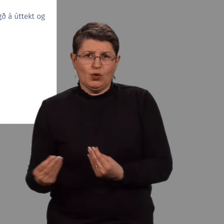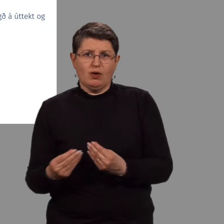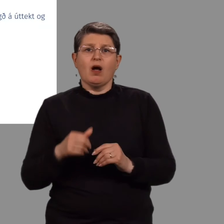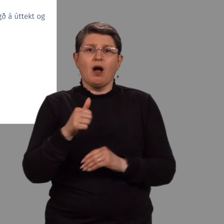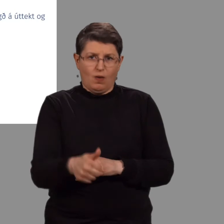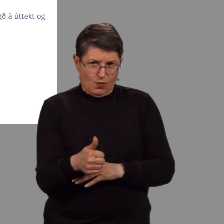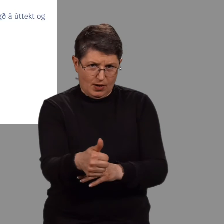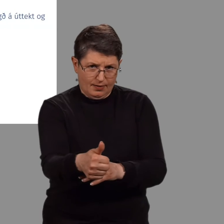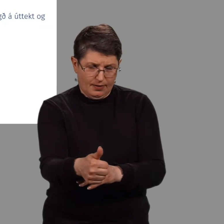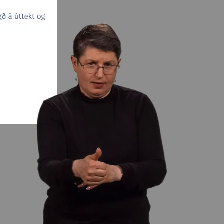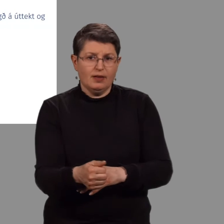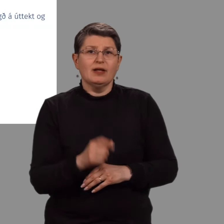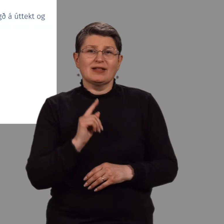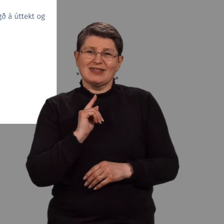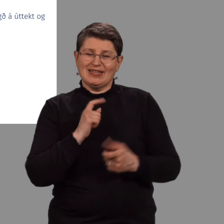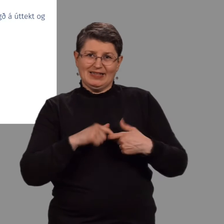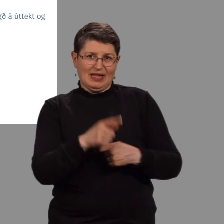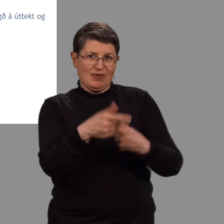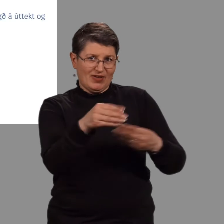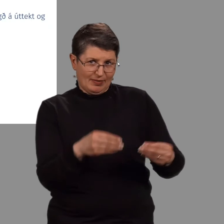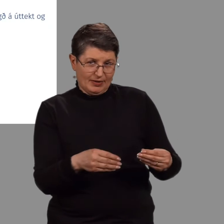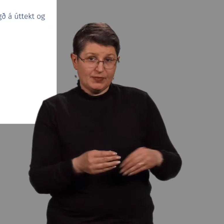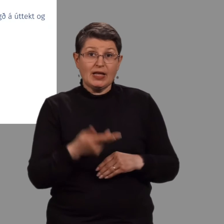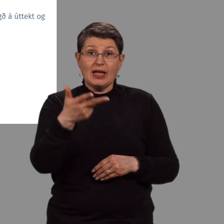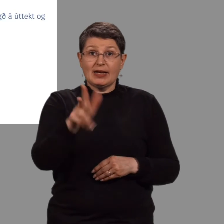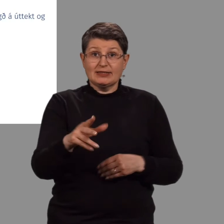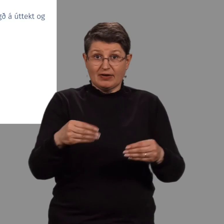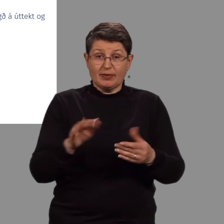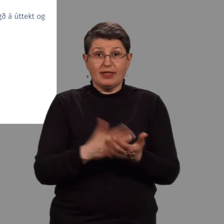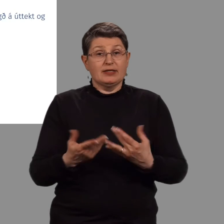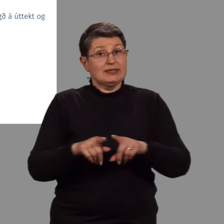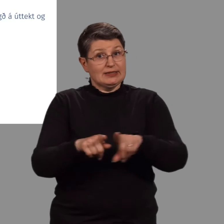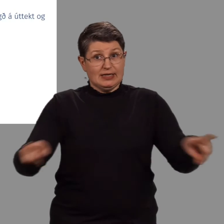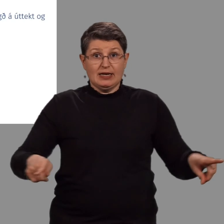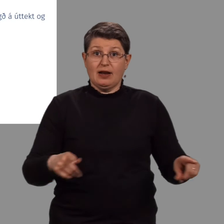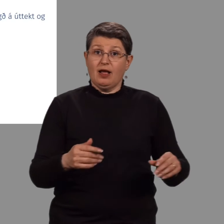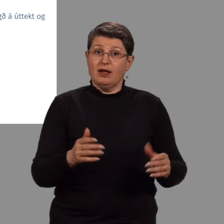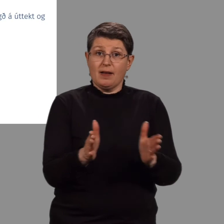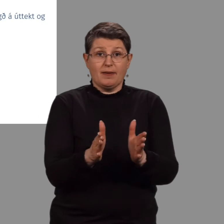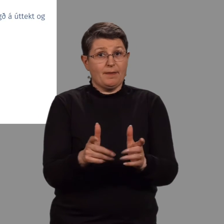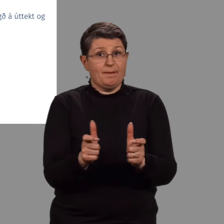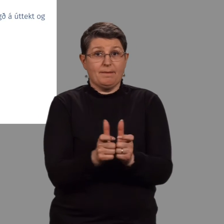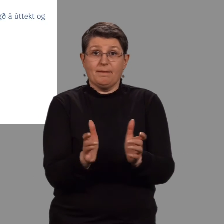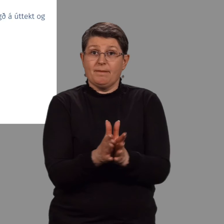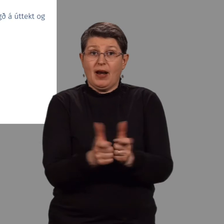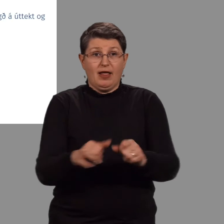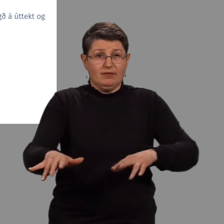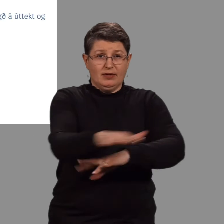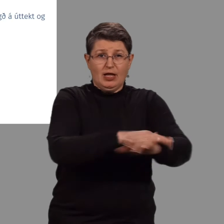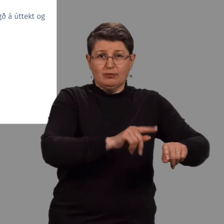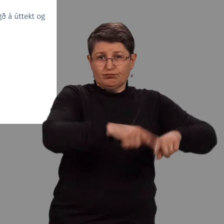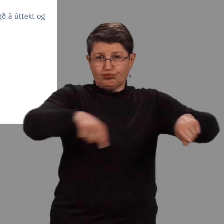fyrir tilstilni verkefnisins. List verkefnin verðið það að endurspegla fjölbyrðilega mannlýsins. Fyrri aðgerðin